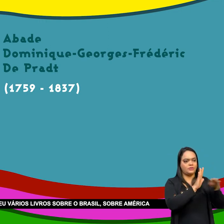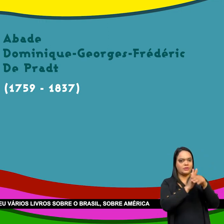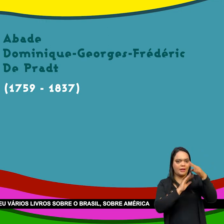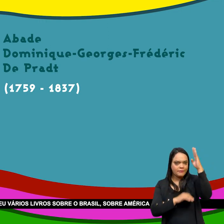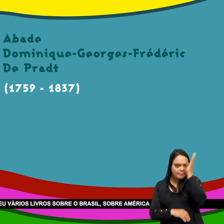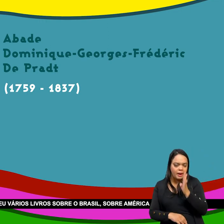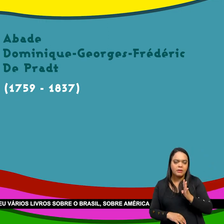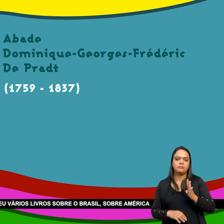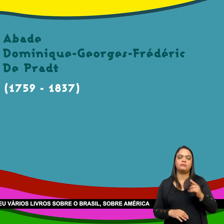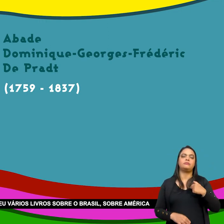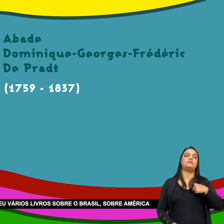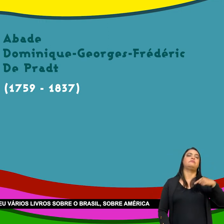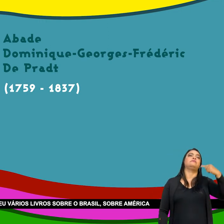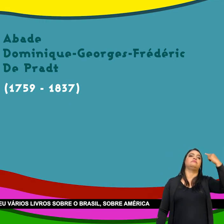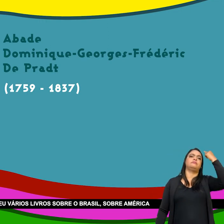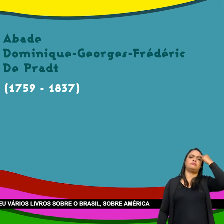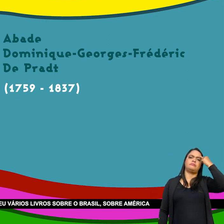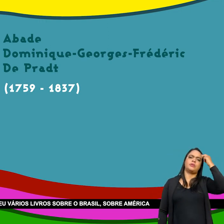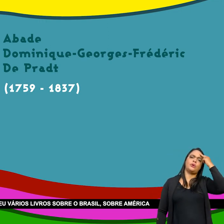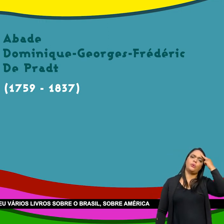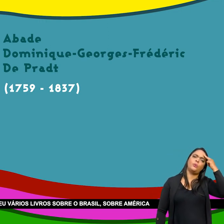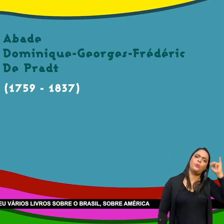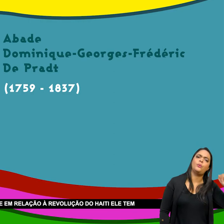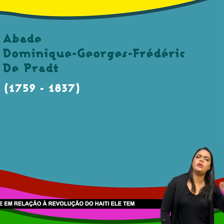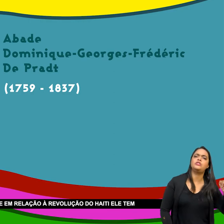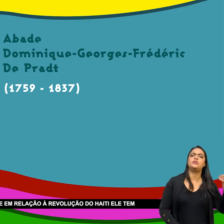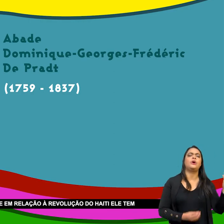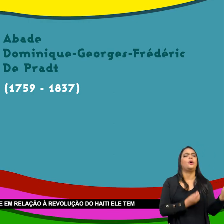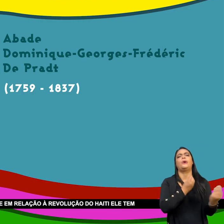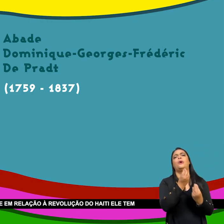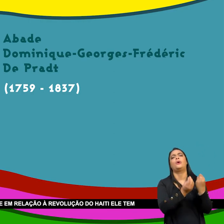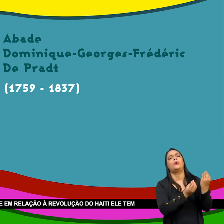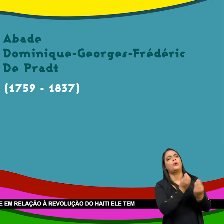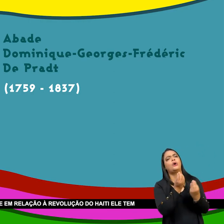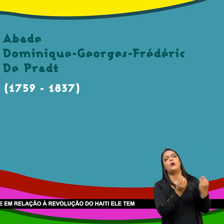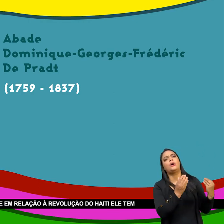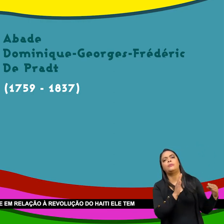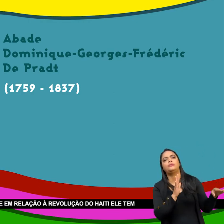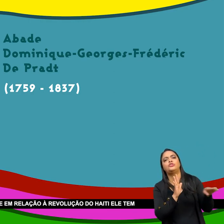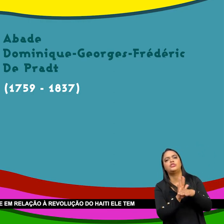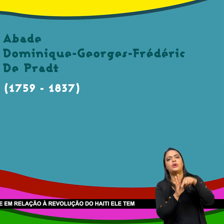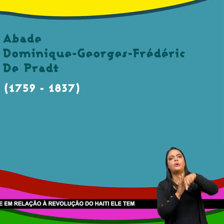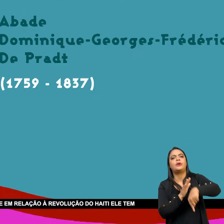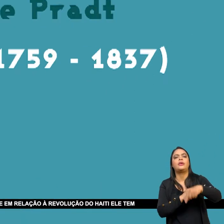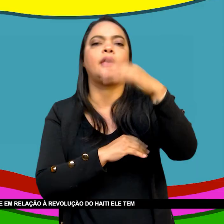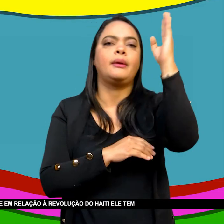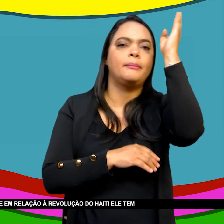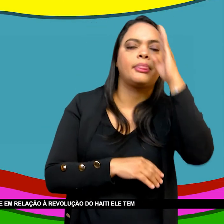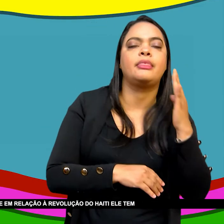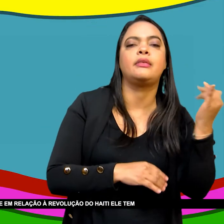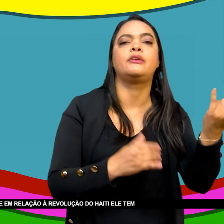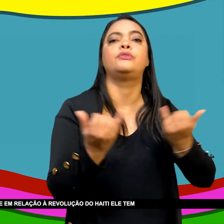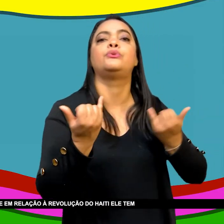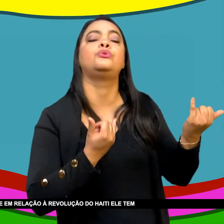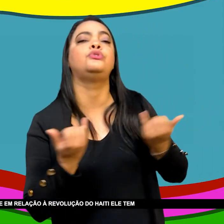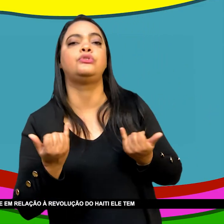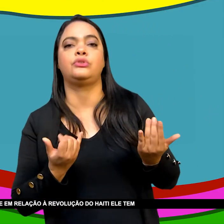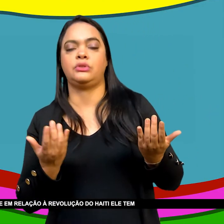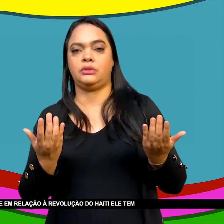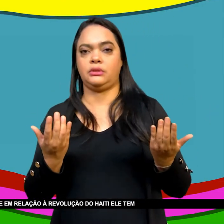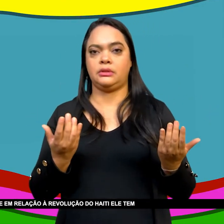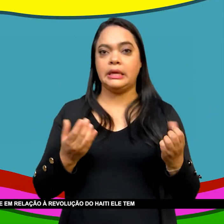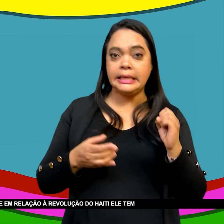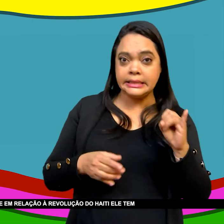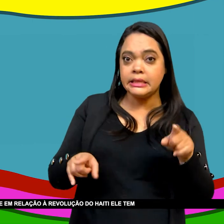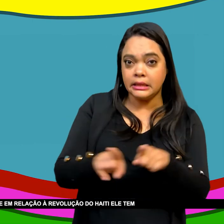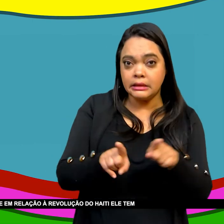de Prat O Escreveu vários livros Sobre o Brasil Sobre a América Latina Acompanhando os processos De independência E em relação